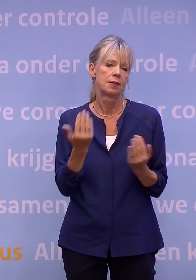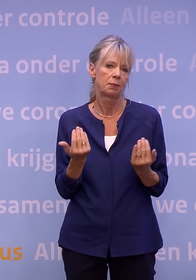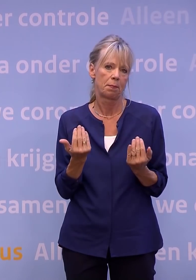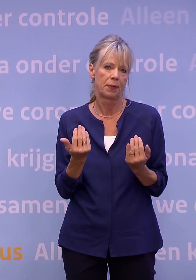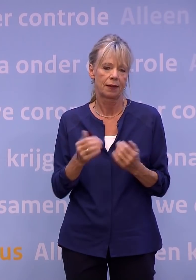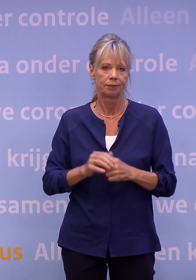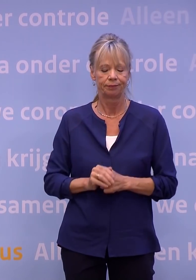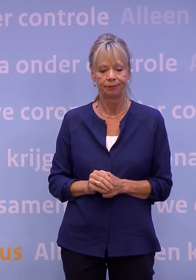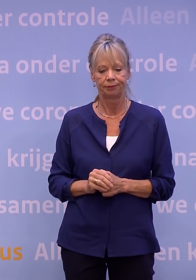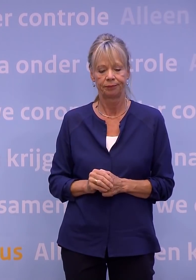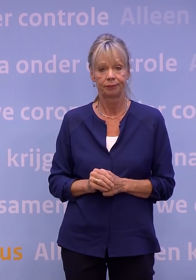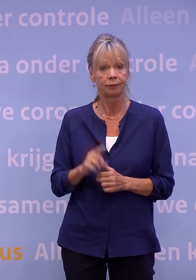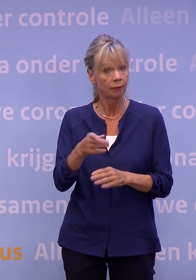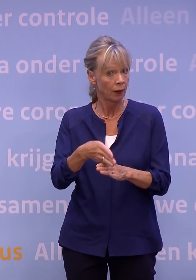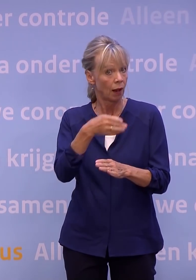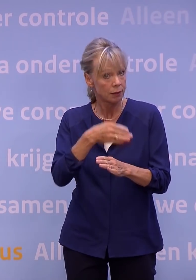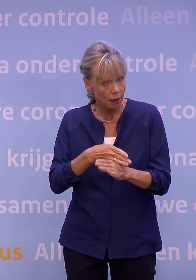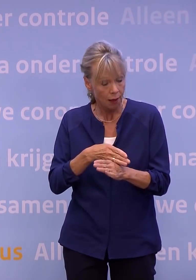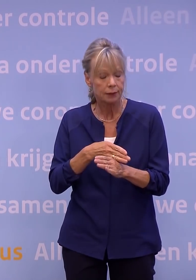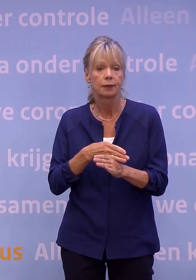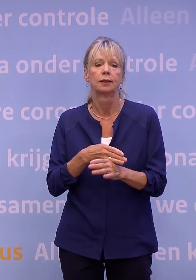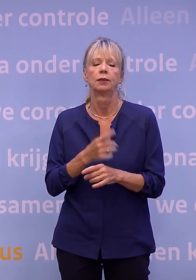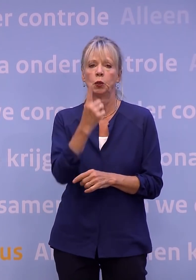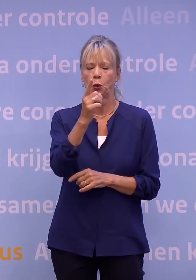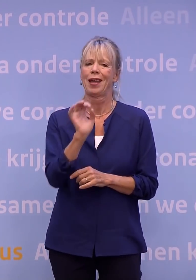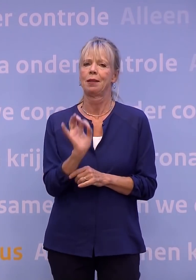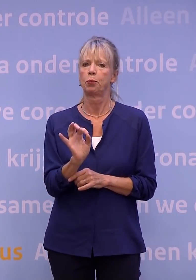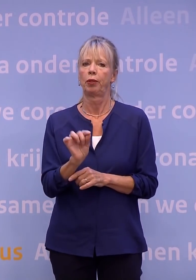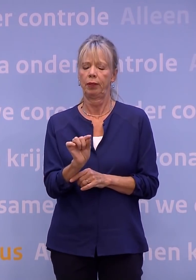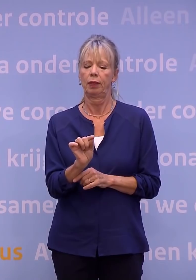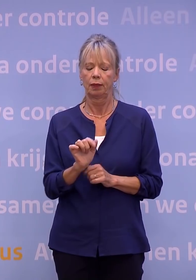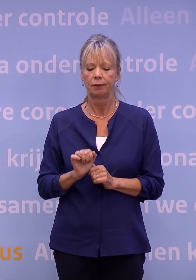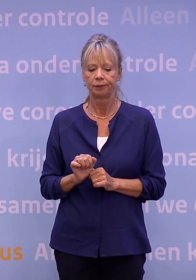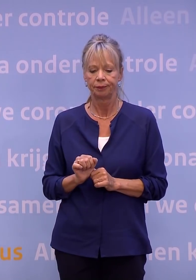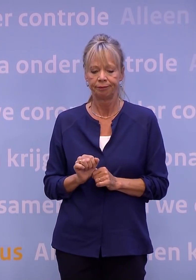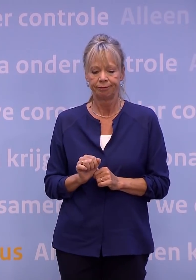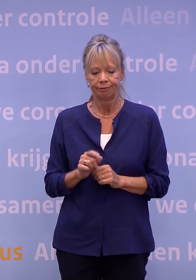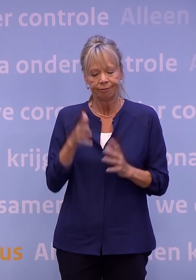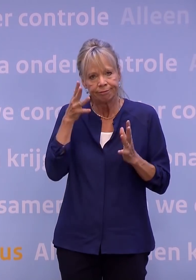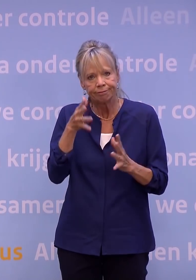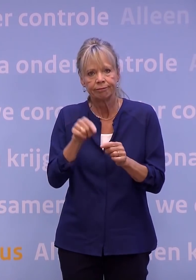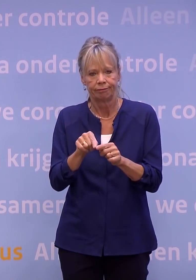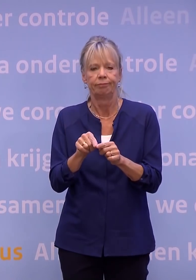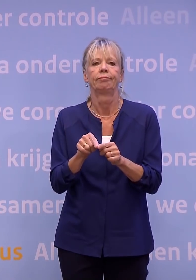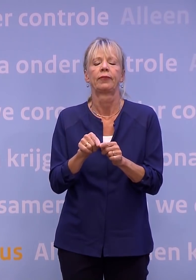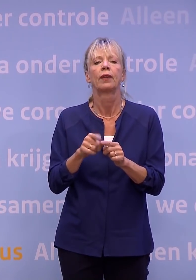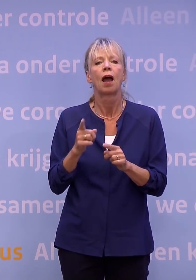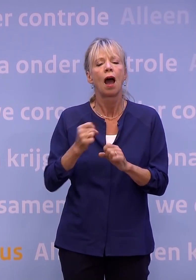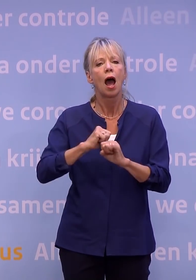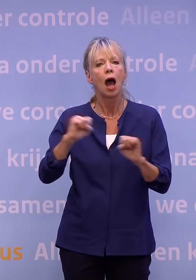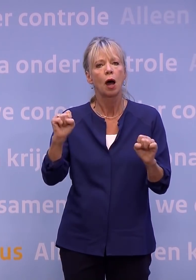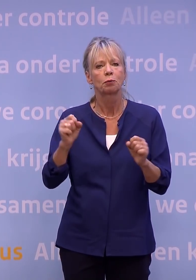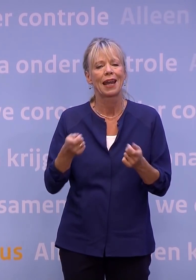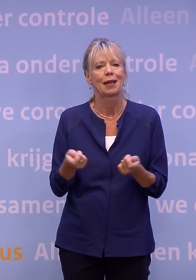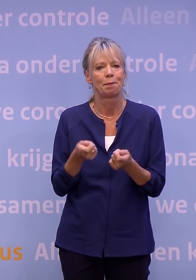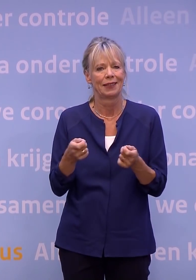Als laatste onderstreep ik nog één punt. Op basis van advisering van het Outbreak Management Team gaan de